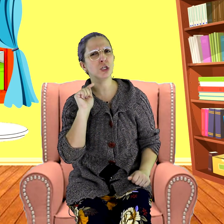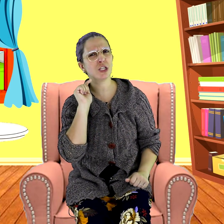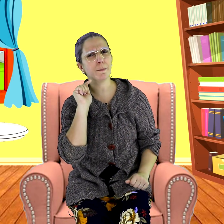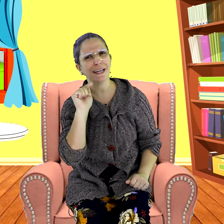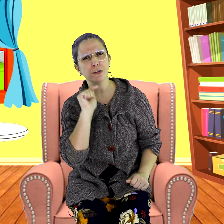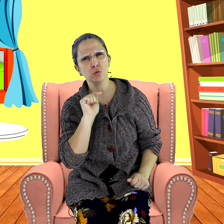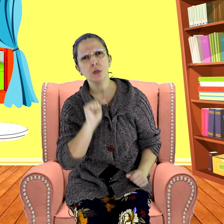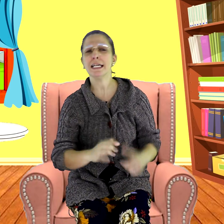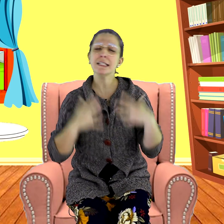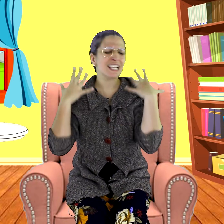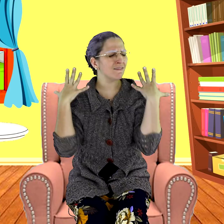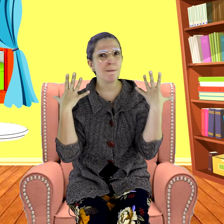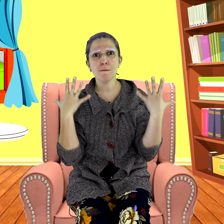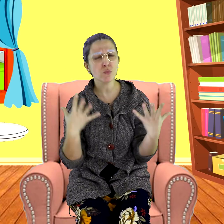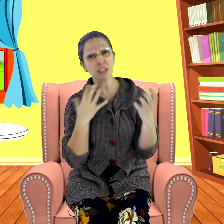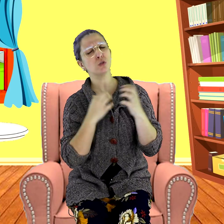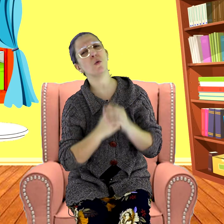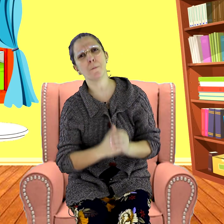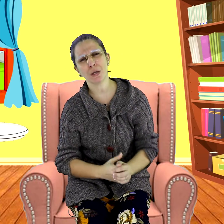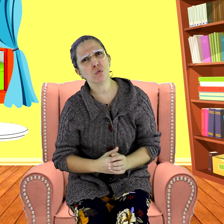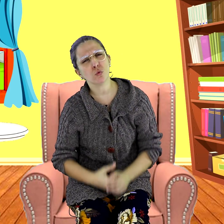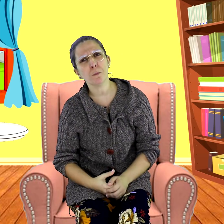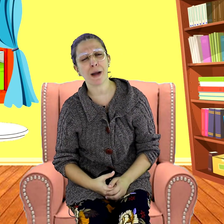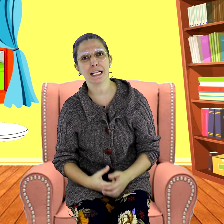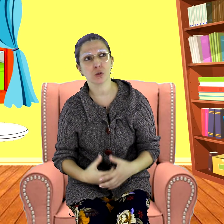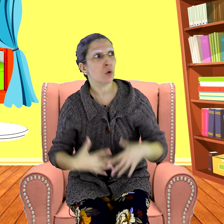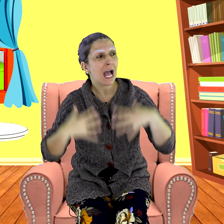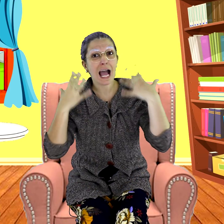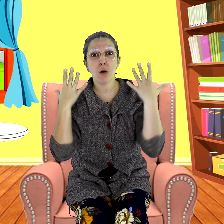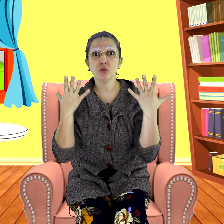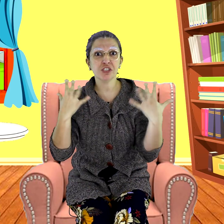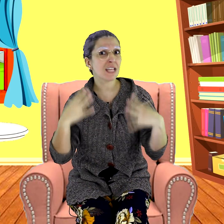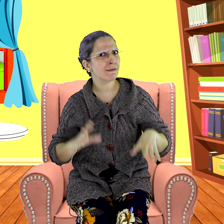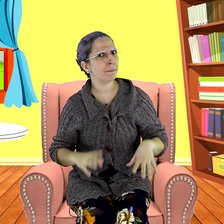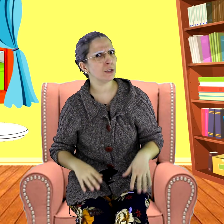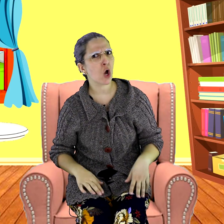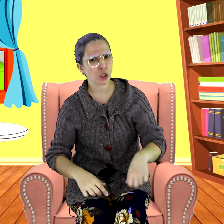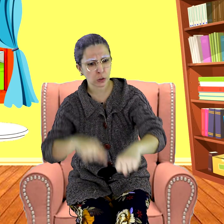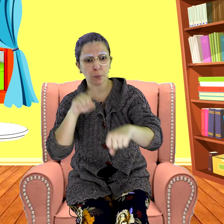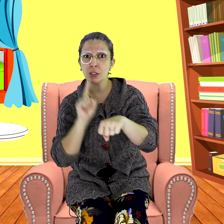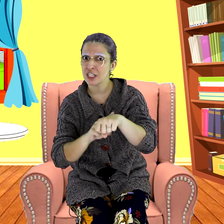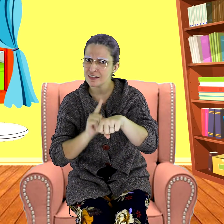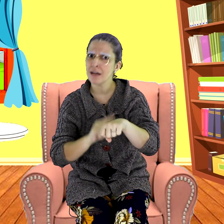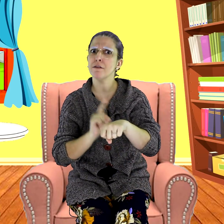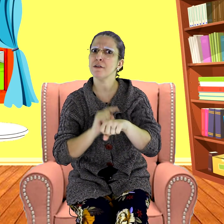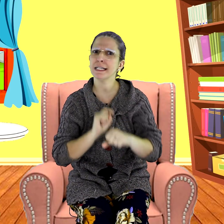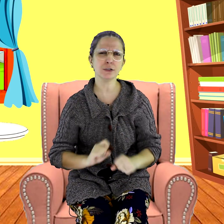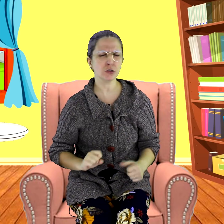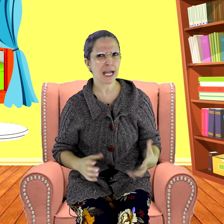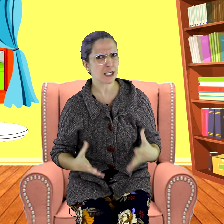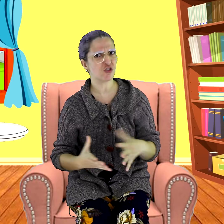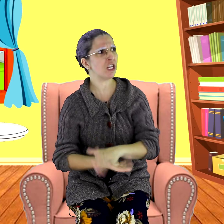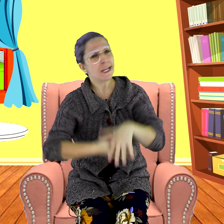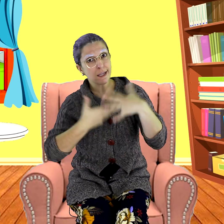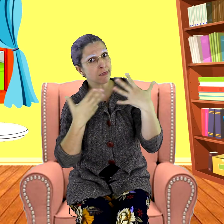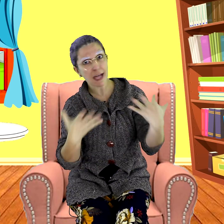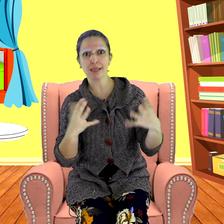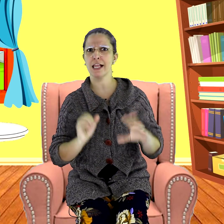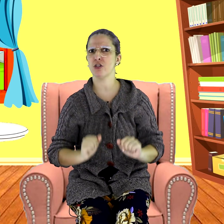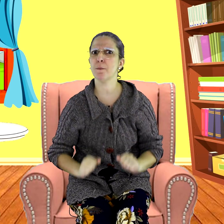Gepetto estava muito preocupado. Aonde estava Pinóquio, pois já estava ficando tarde e nada de